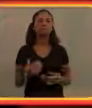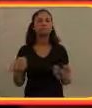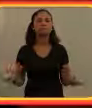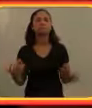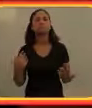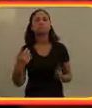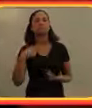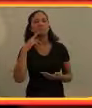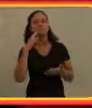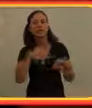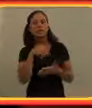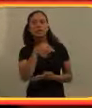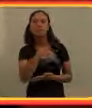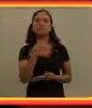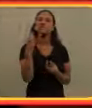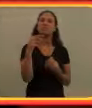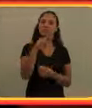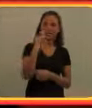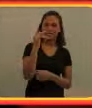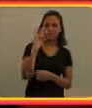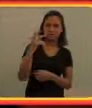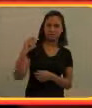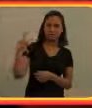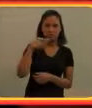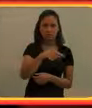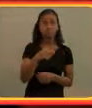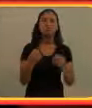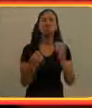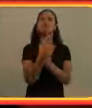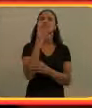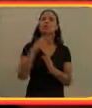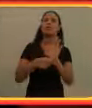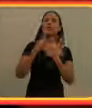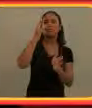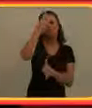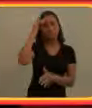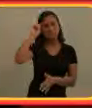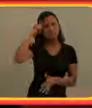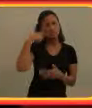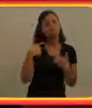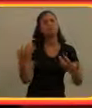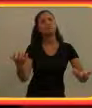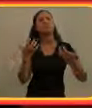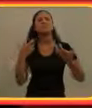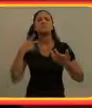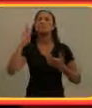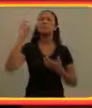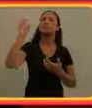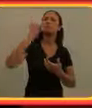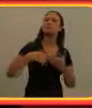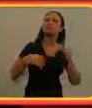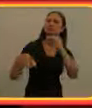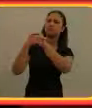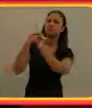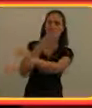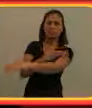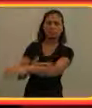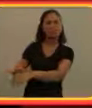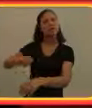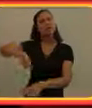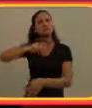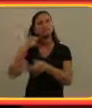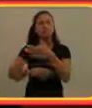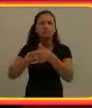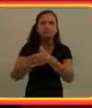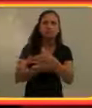Então eu li muito como o hip-hop surgiu. E foi antes das pessoas negras quererem os mesmos direitos das pessoas brancas. Então eles lutaram pelos seus direitos.